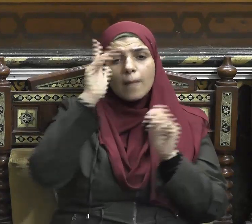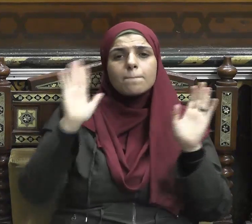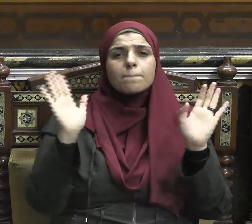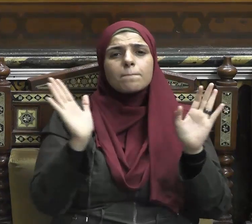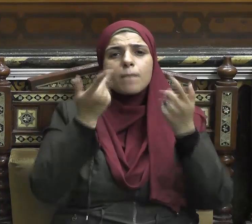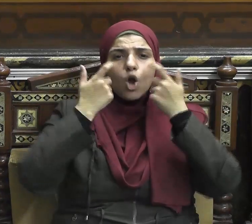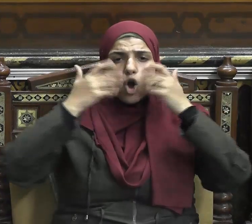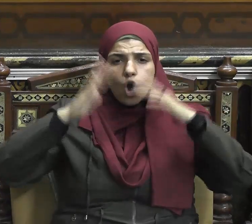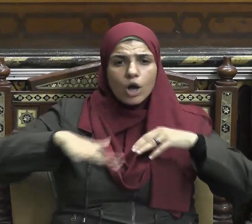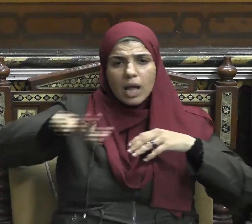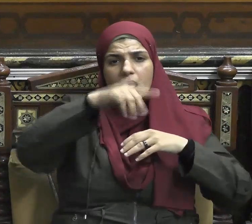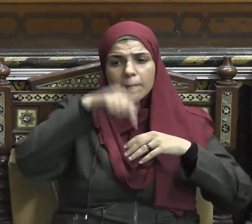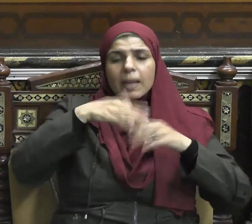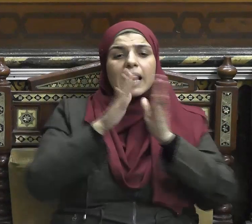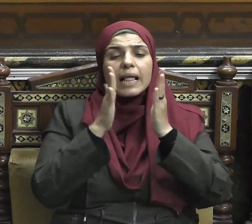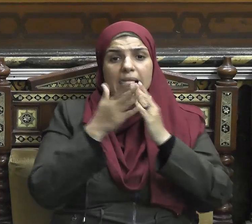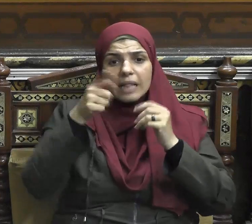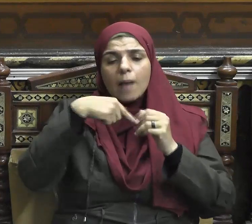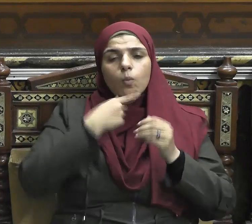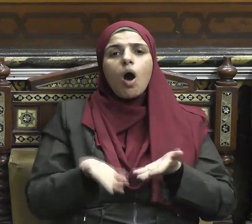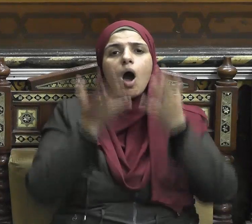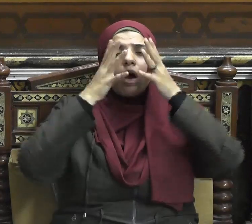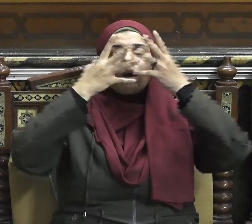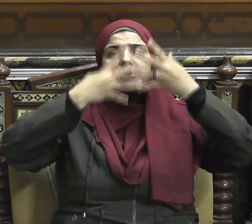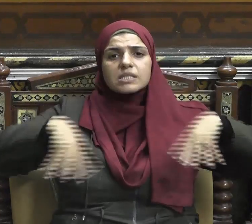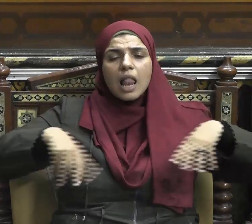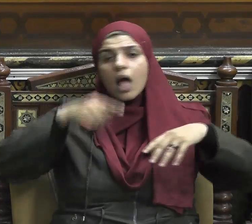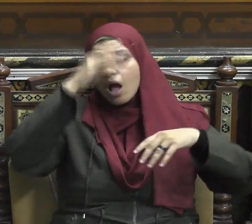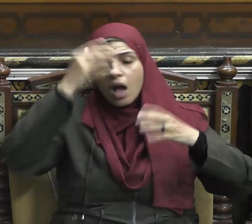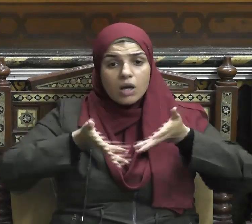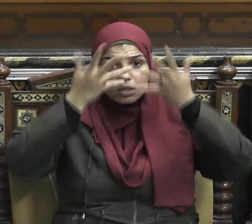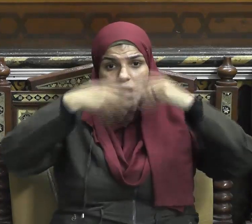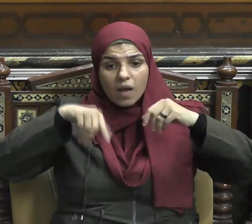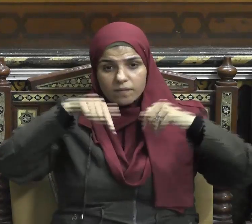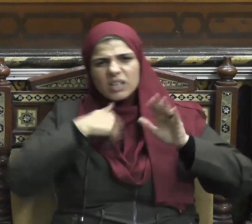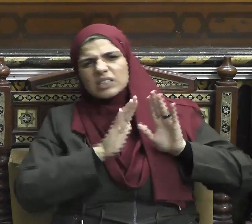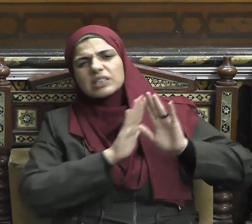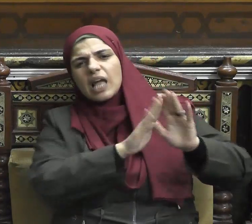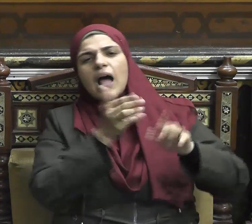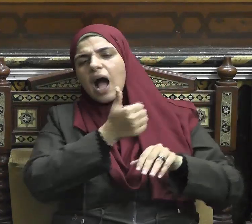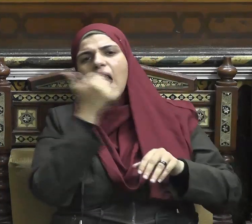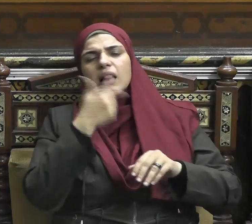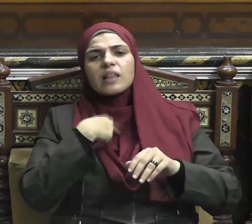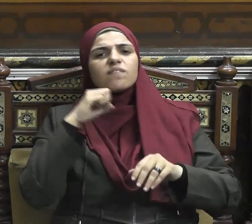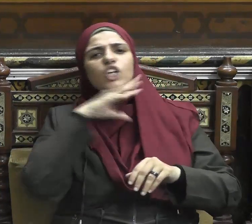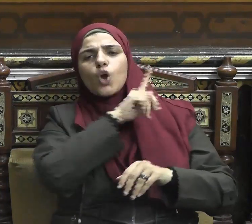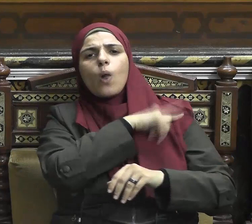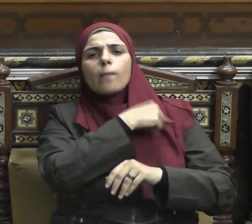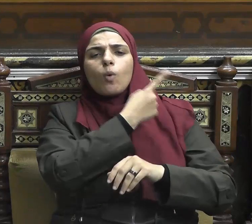واستقامة على الطريق المستقيم فيعيش المسلم في